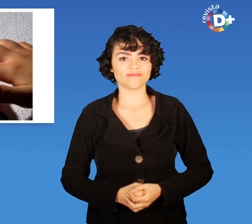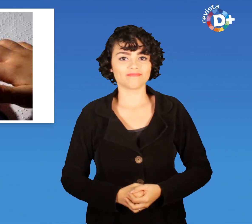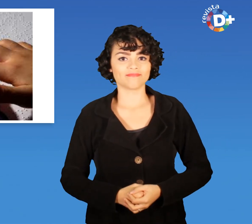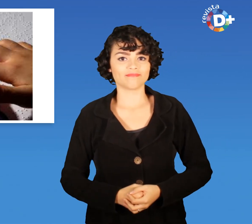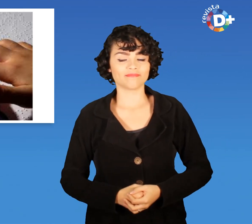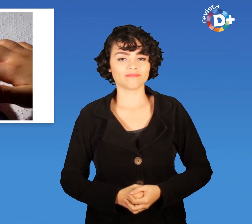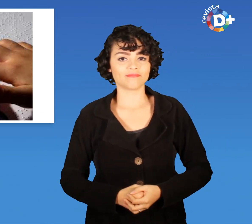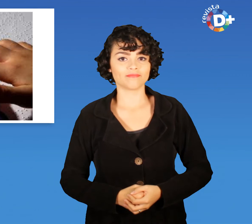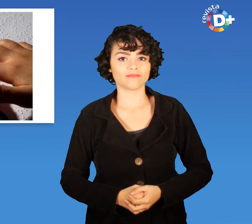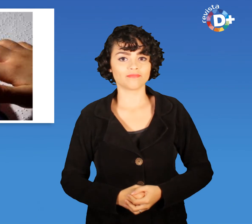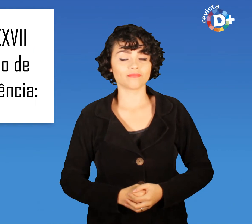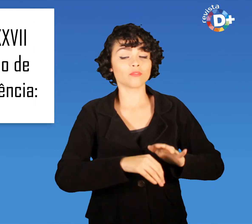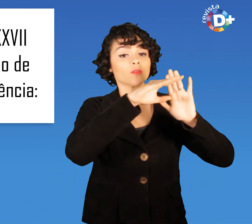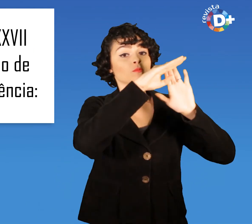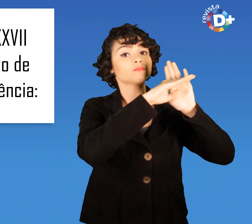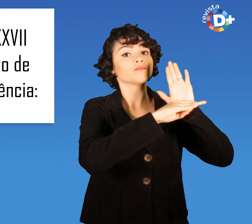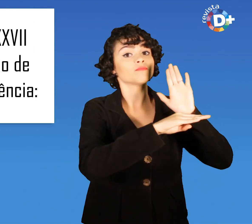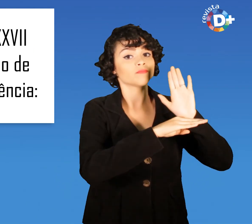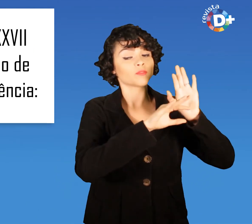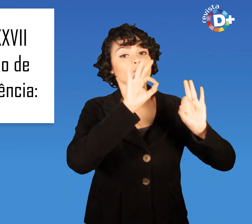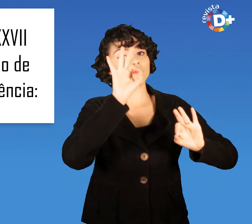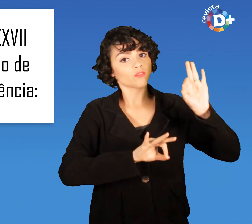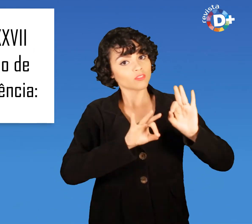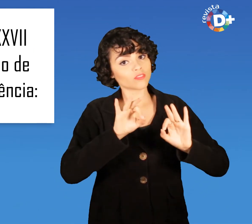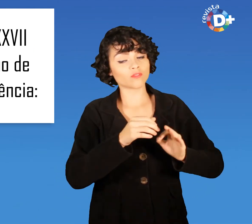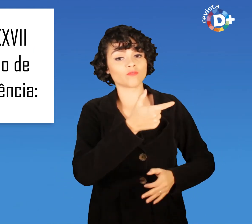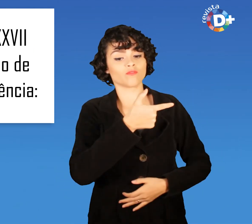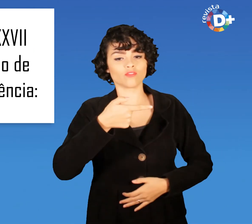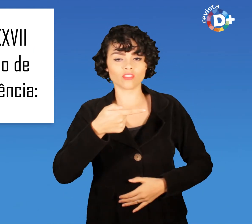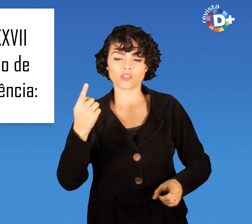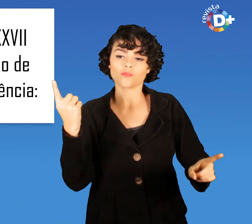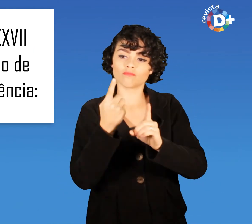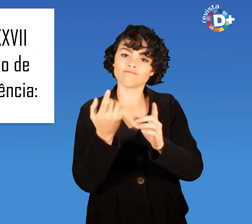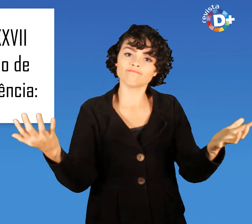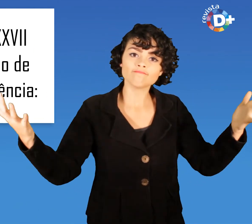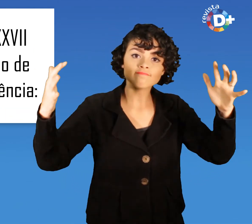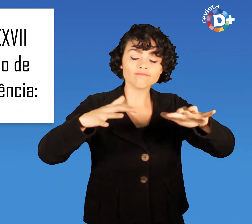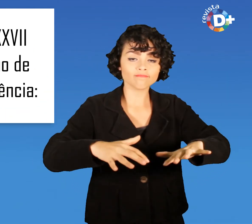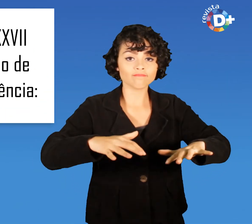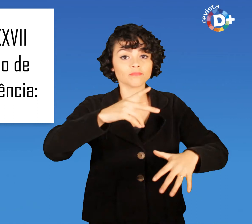Programação do 27º Encontro Paulistano de Pessoas com Deficiência